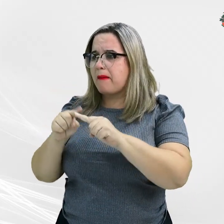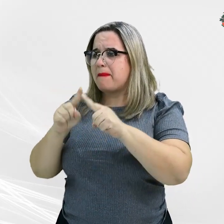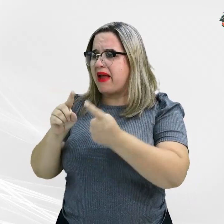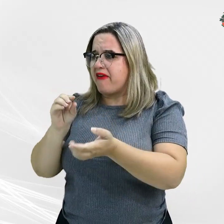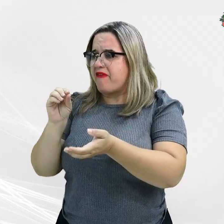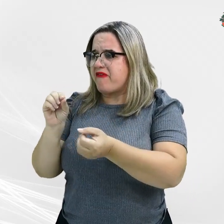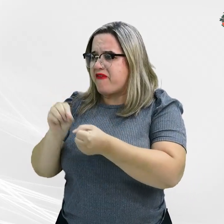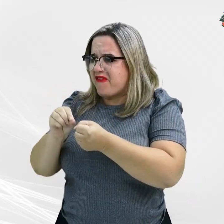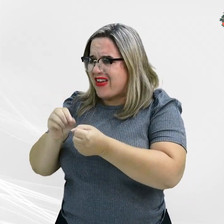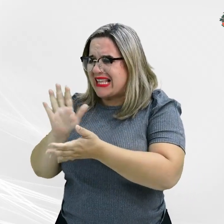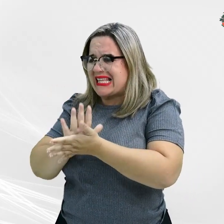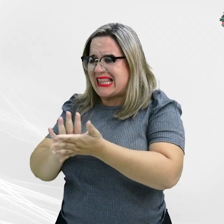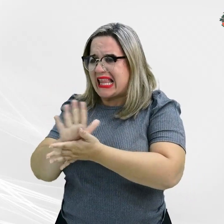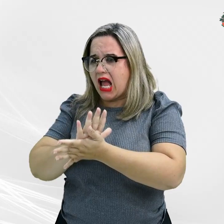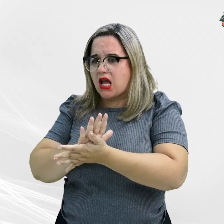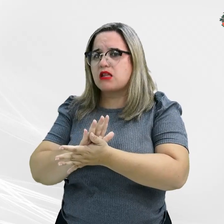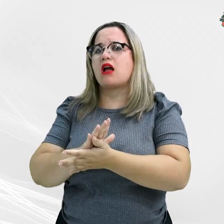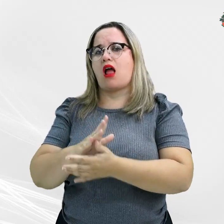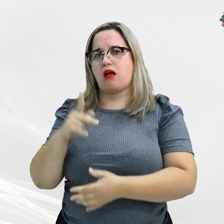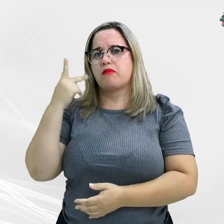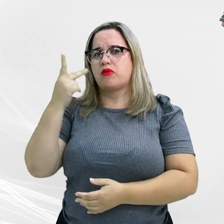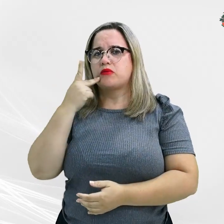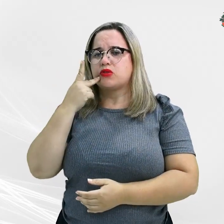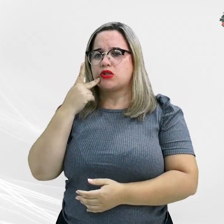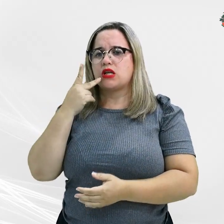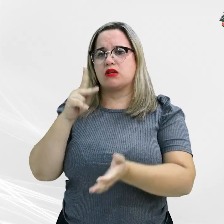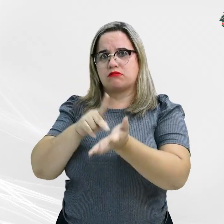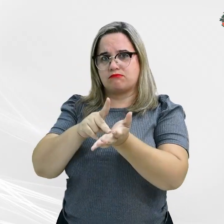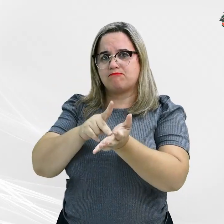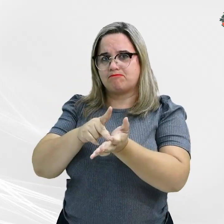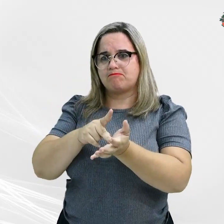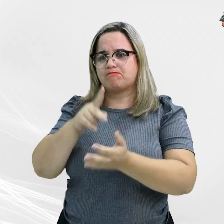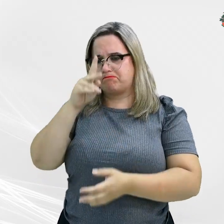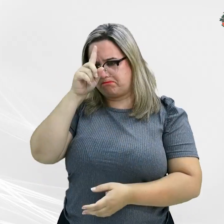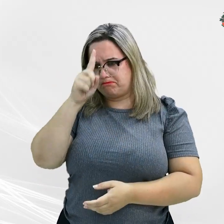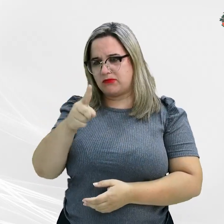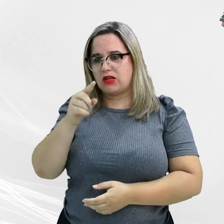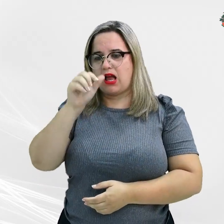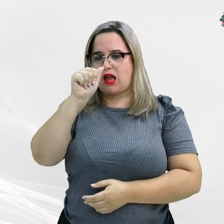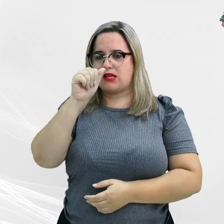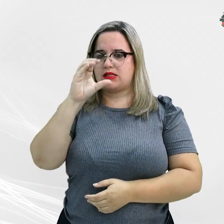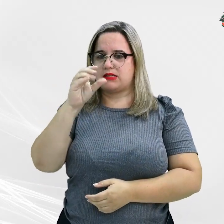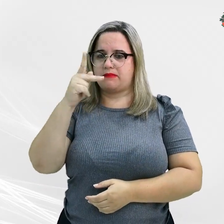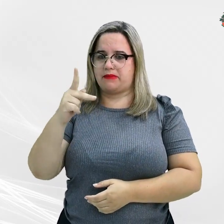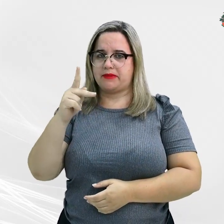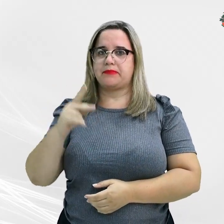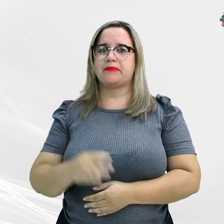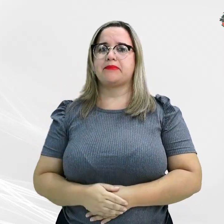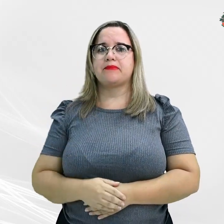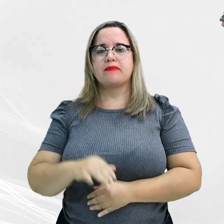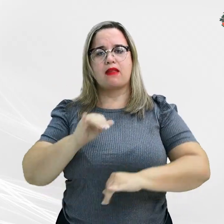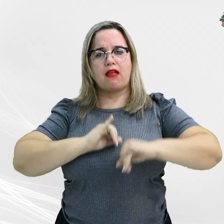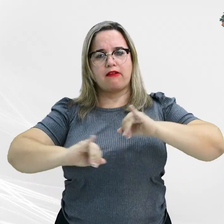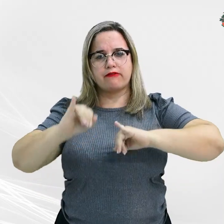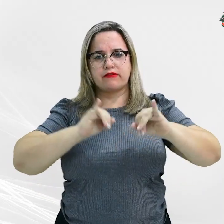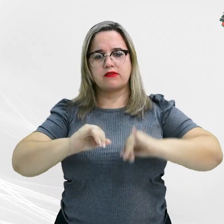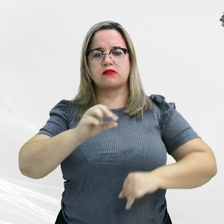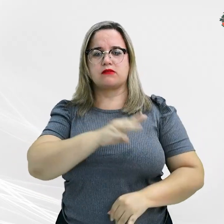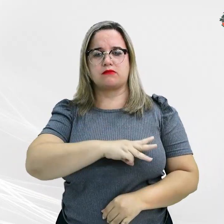a Promotoria de Justiça de Pochorel ajuizou a ACP. Esse foi um conteúdo do Ministério Público do Estado